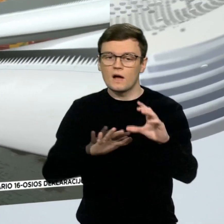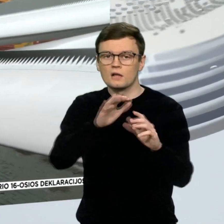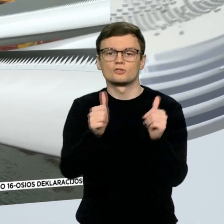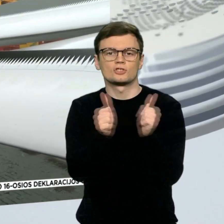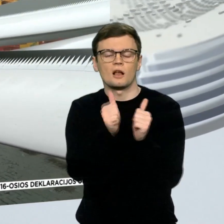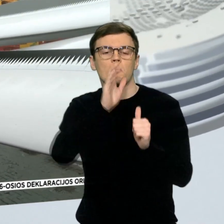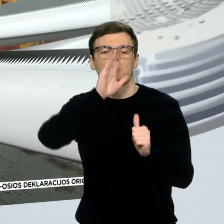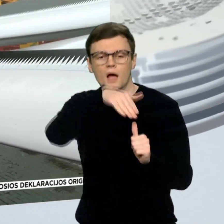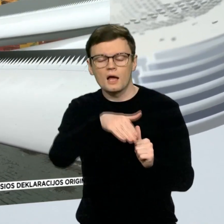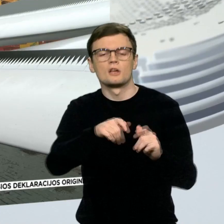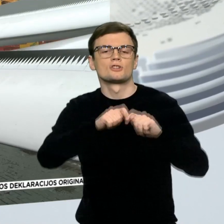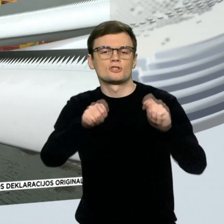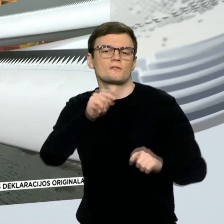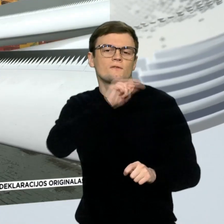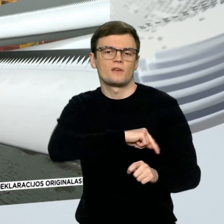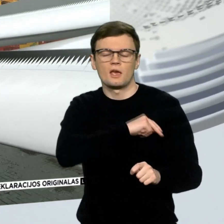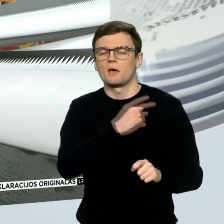turėtų pradėti veikti pirmasis jūrinio vėjo parkas. reikiamas.